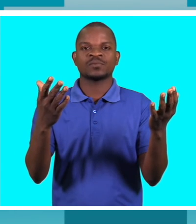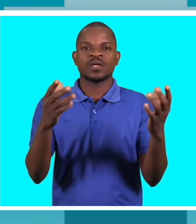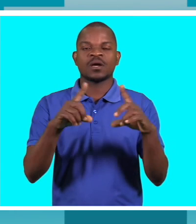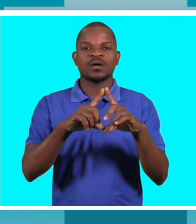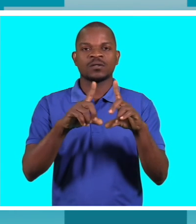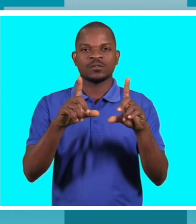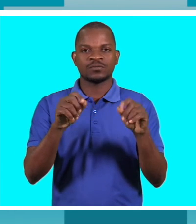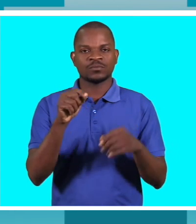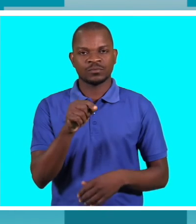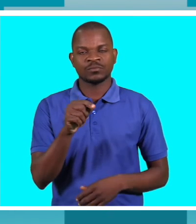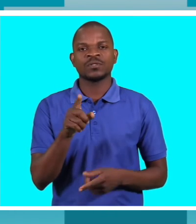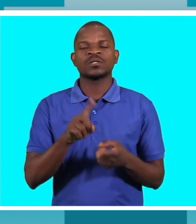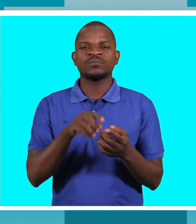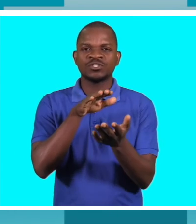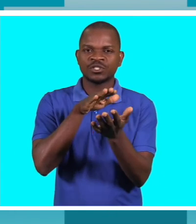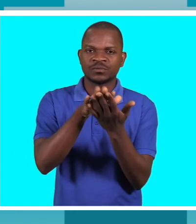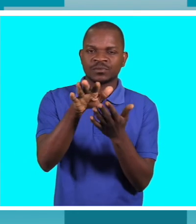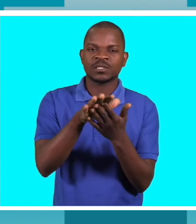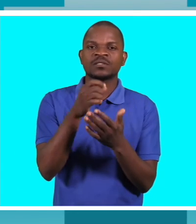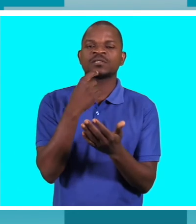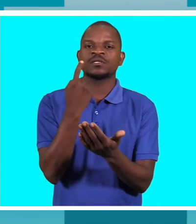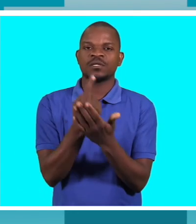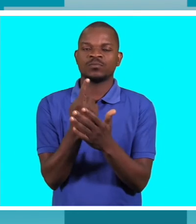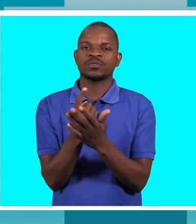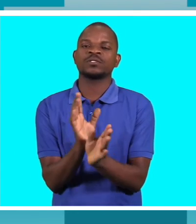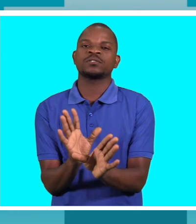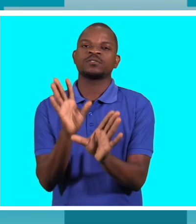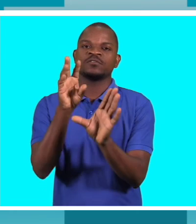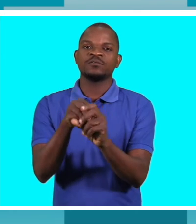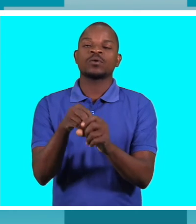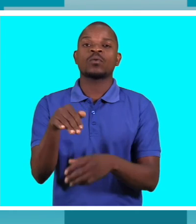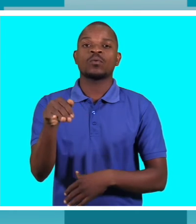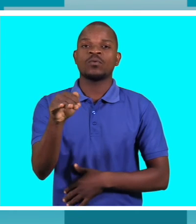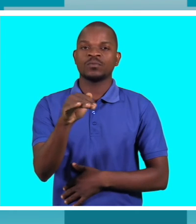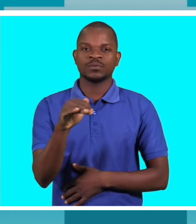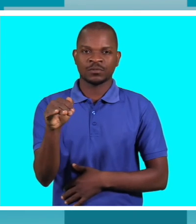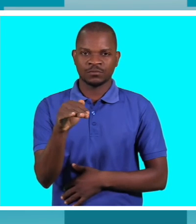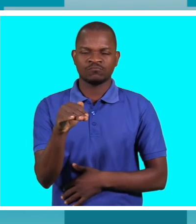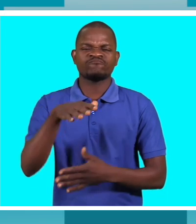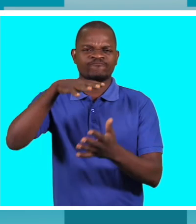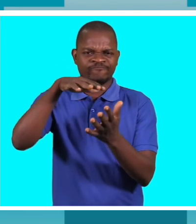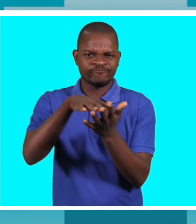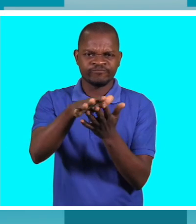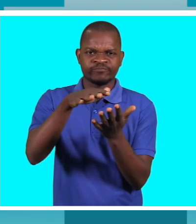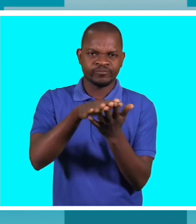mensagem de que é necessário envolver as comunidades saturar a informação construir